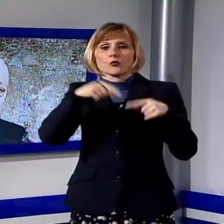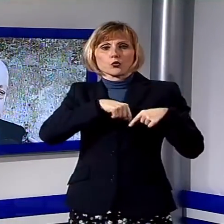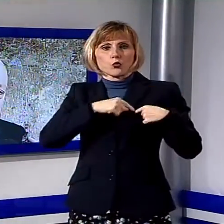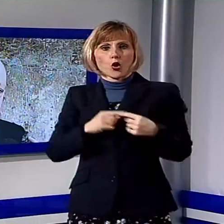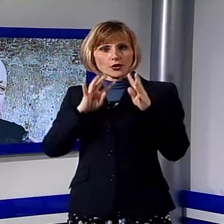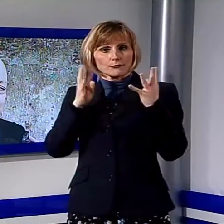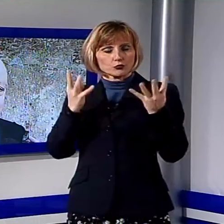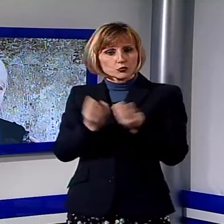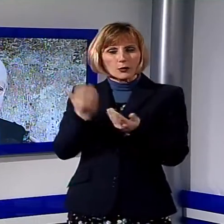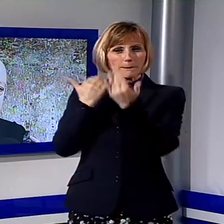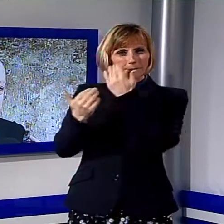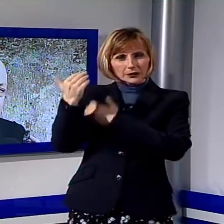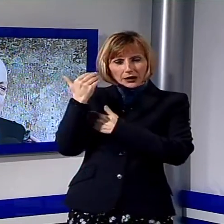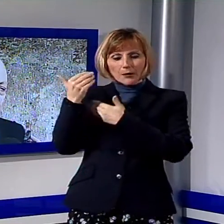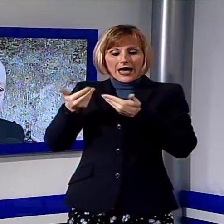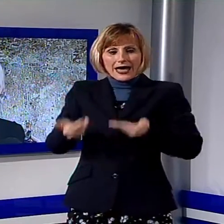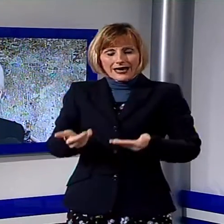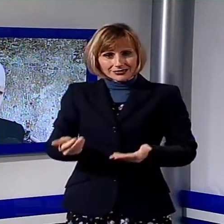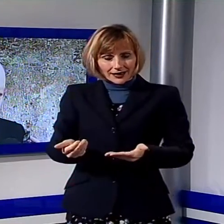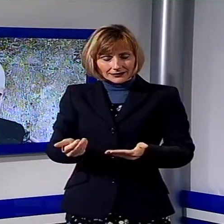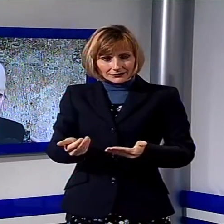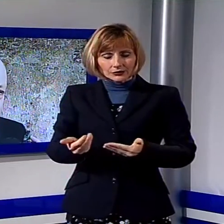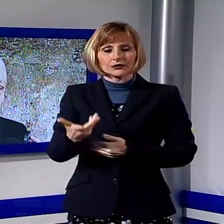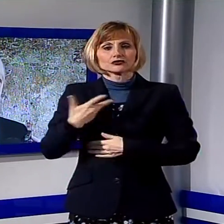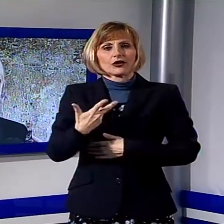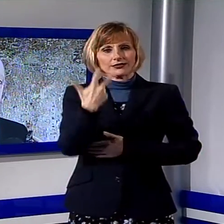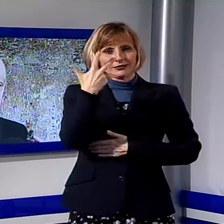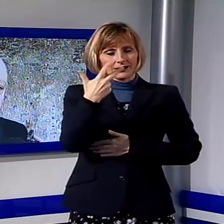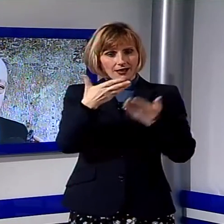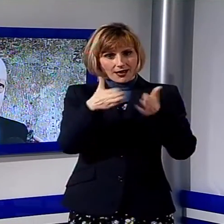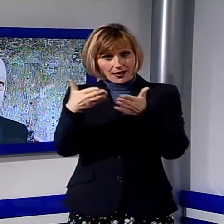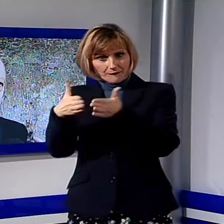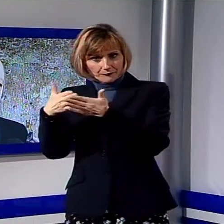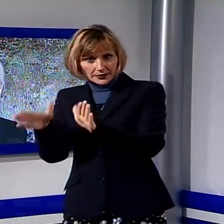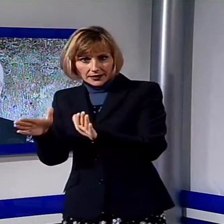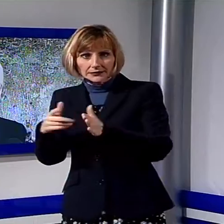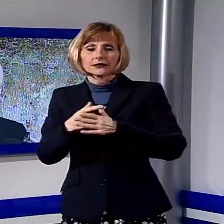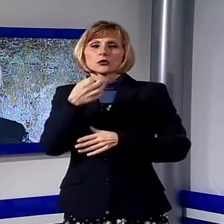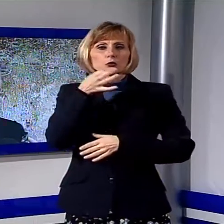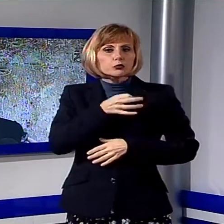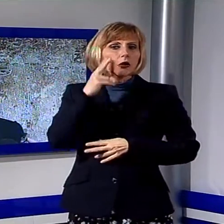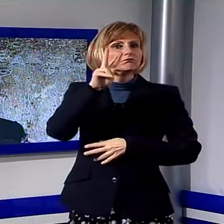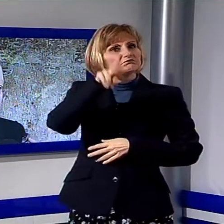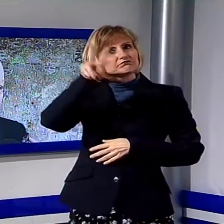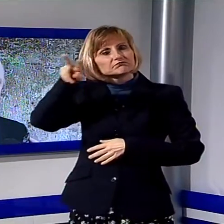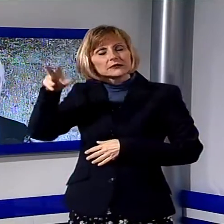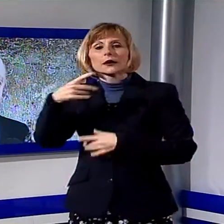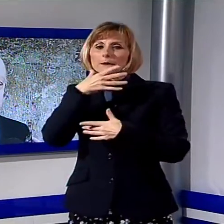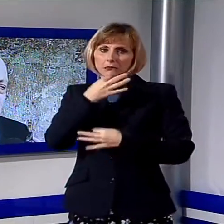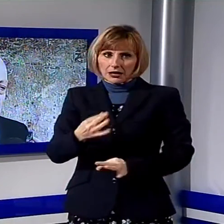come sono fatte nei baluardi, ne apriamo tre addirittura e quindi questa è una cosa molto bella, una restituzione